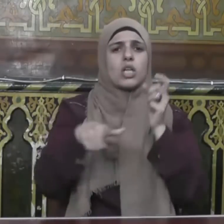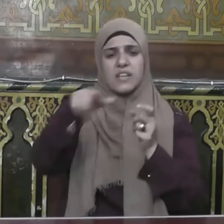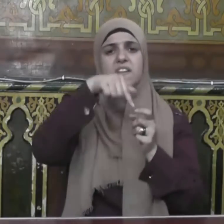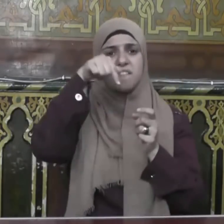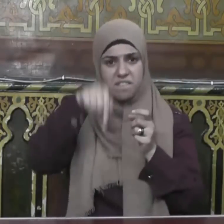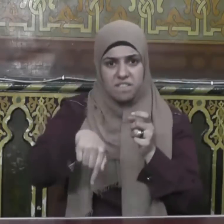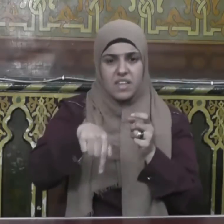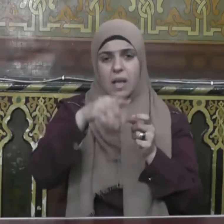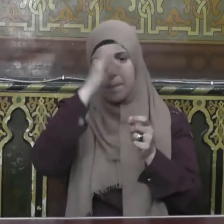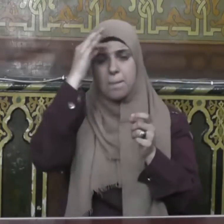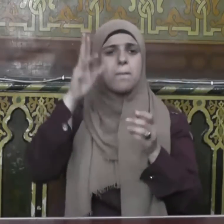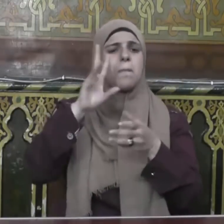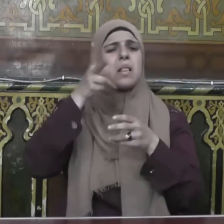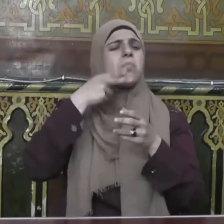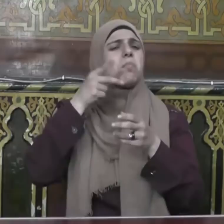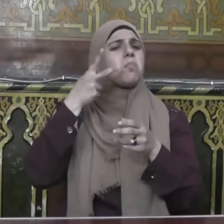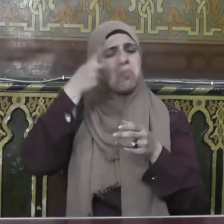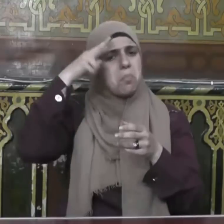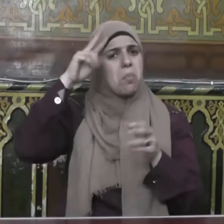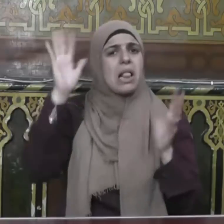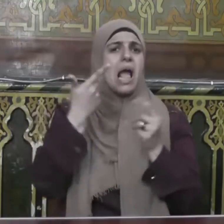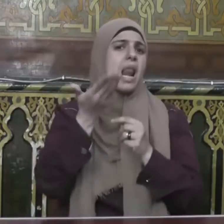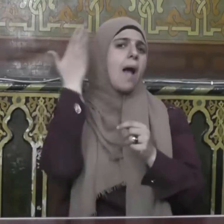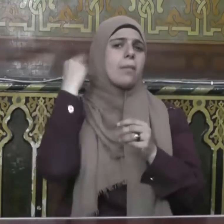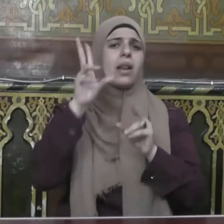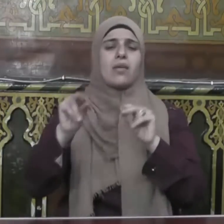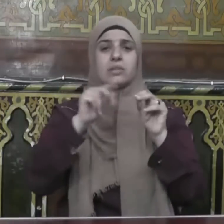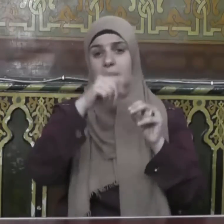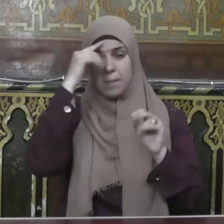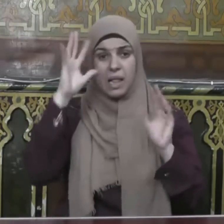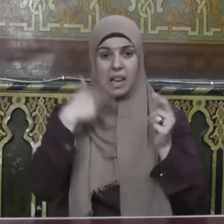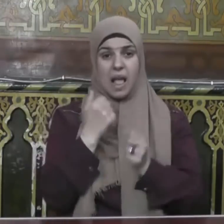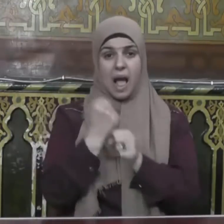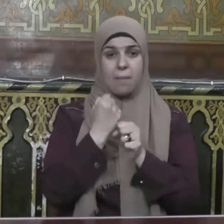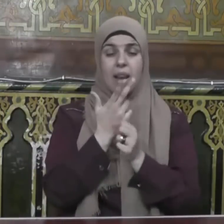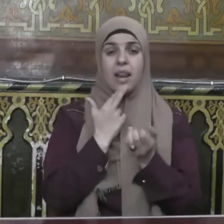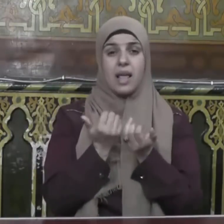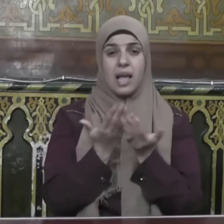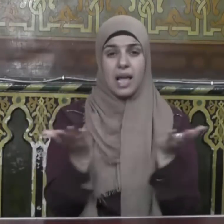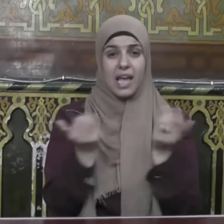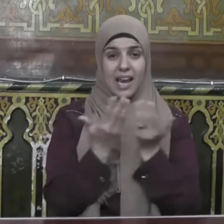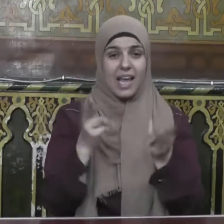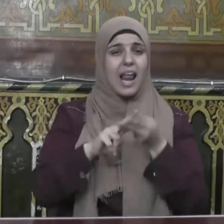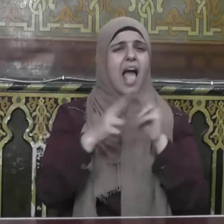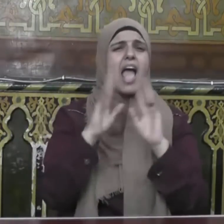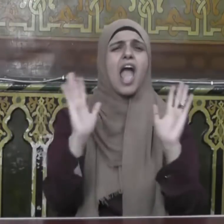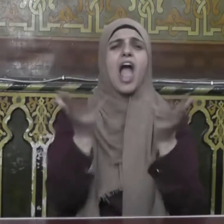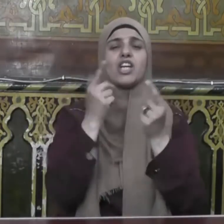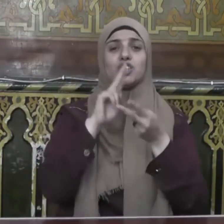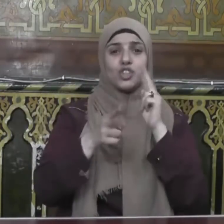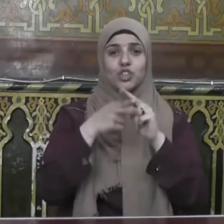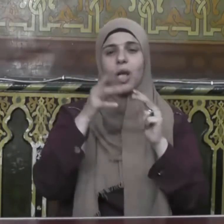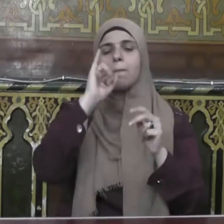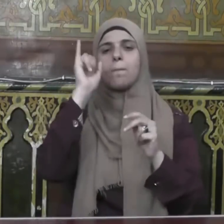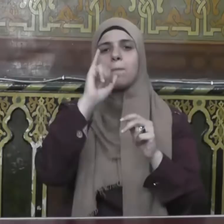كان قبلكم فلم يوجد له من الخير شيء إلا أنه كان يخالط الناس